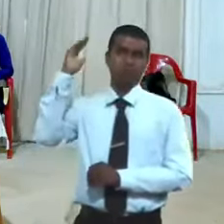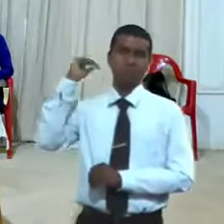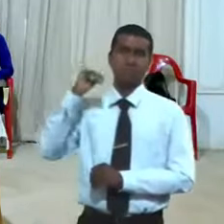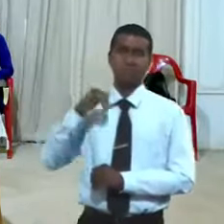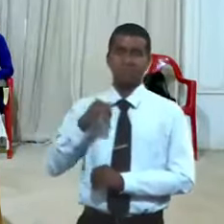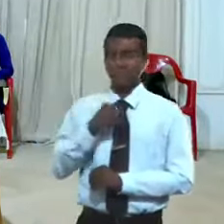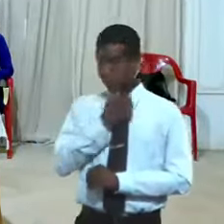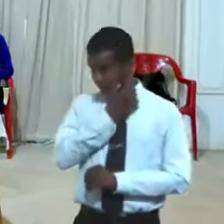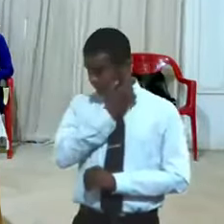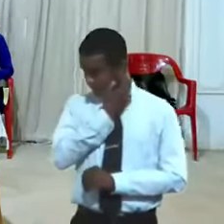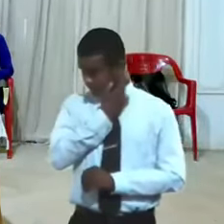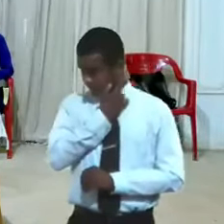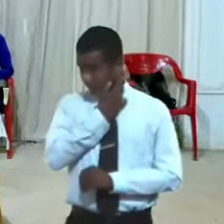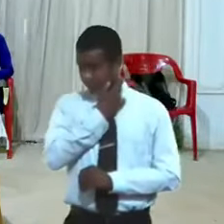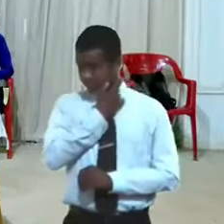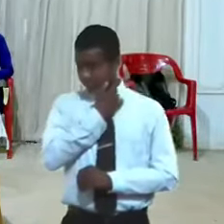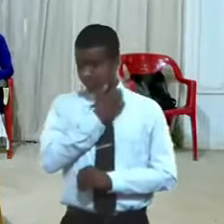al rey